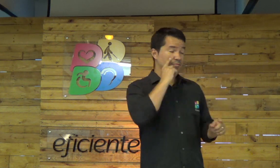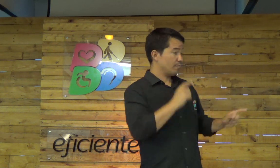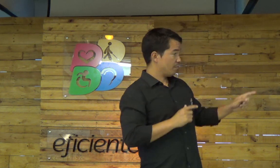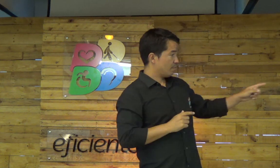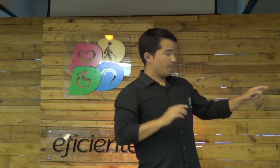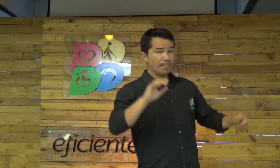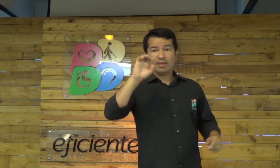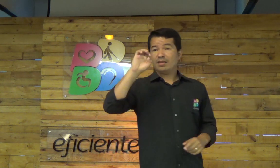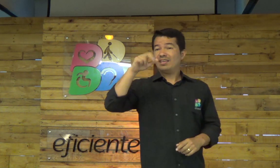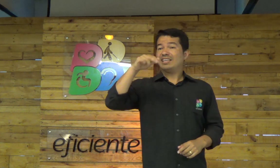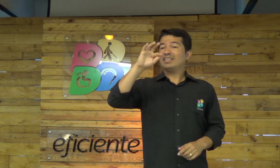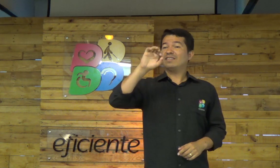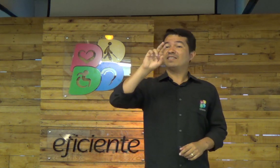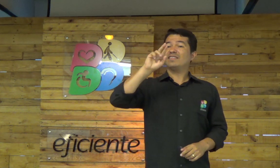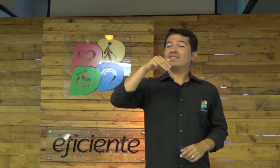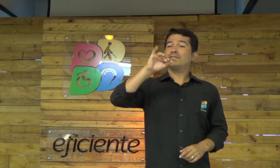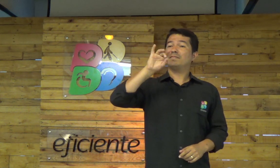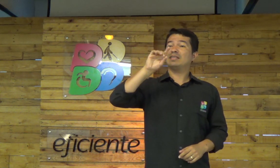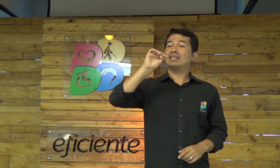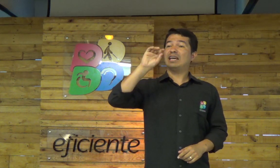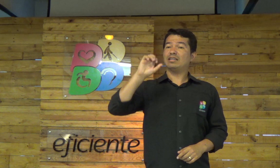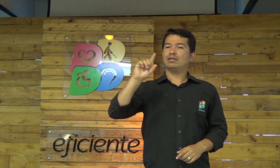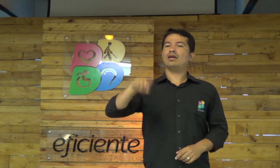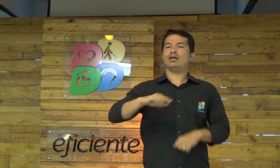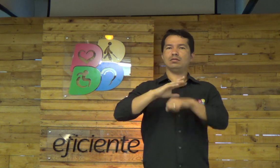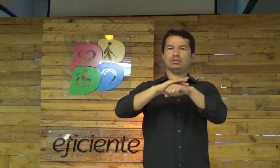Essas duas palavras têm o mesmo significado. Enfermidade.